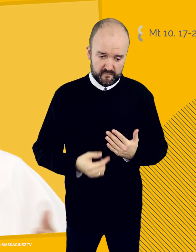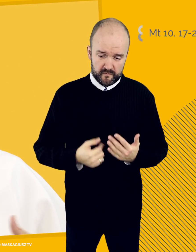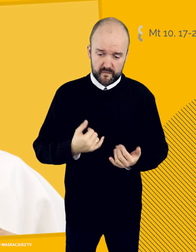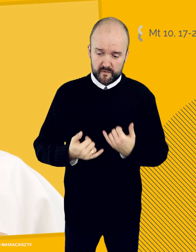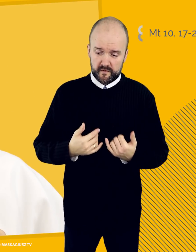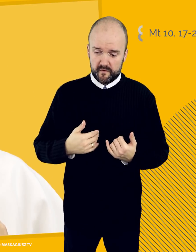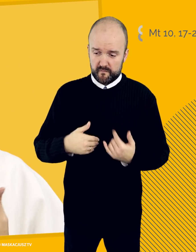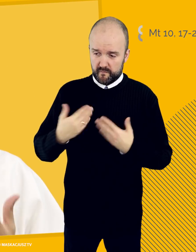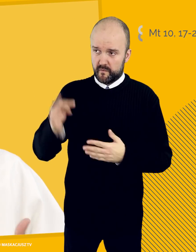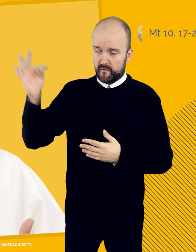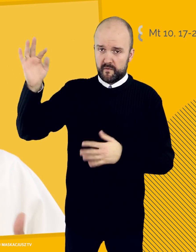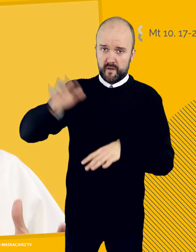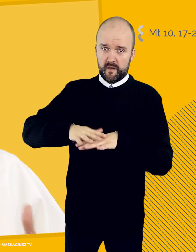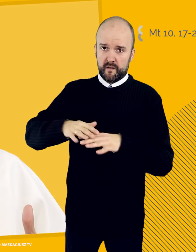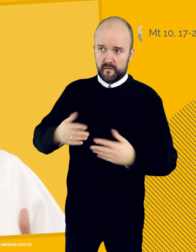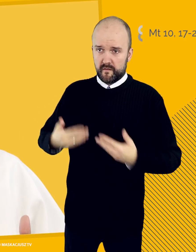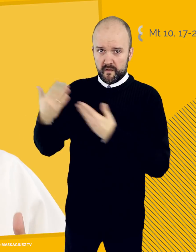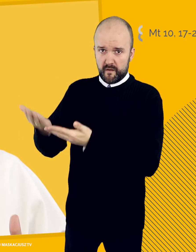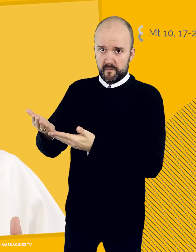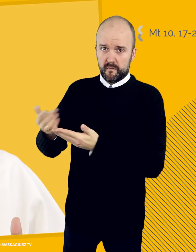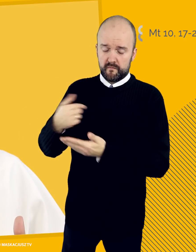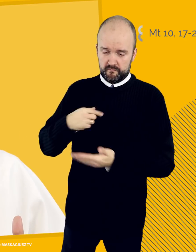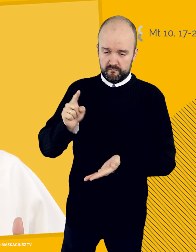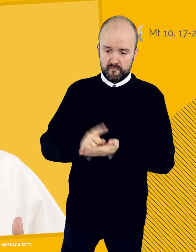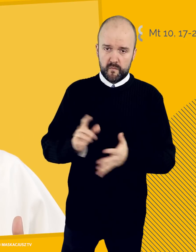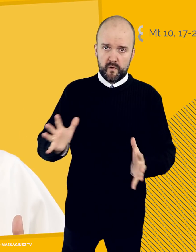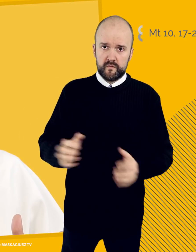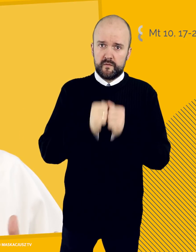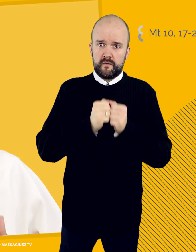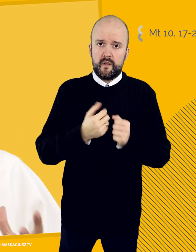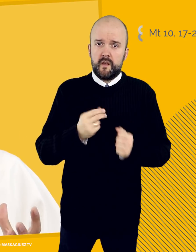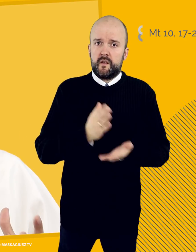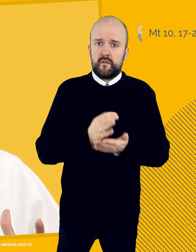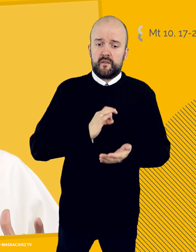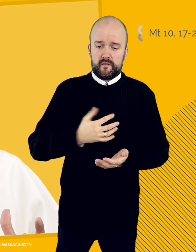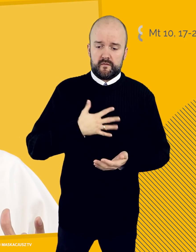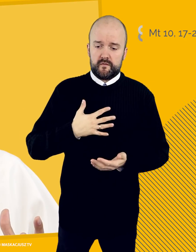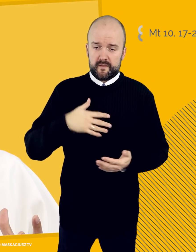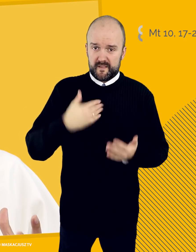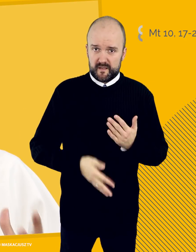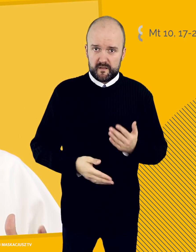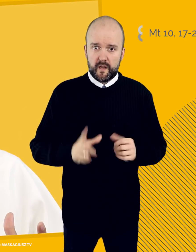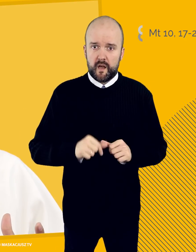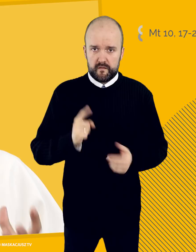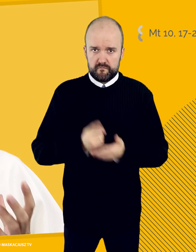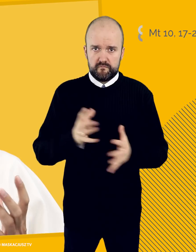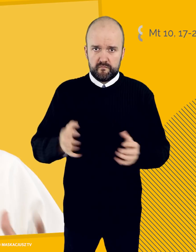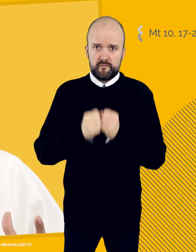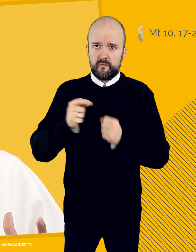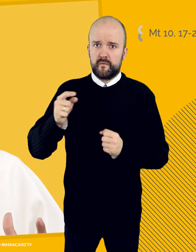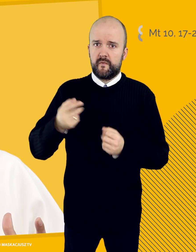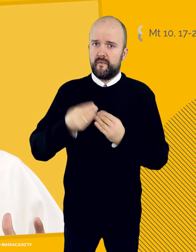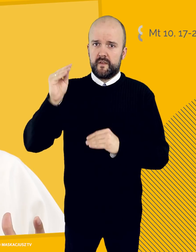to odzyskam nie tylko to, co po ludzku tracę, ale odzyskam coś nieskończenie więcej Jego samego,